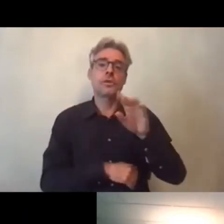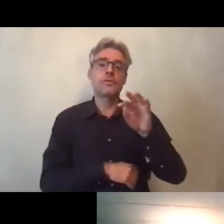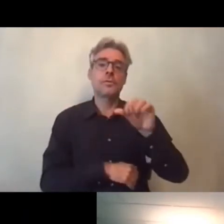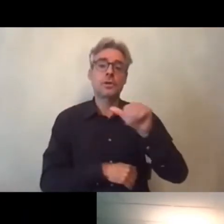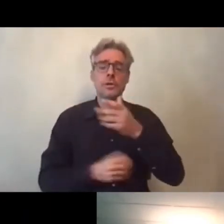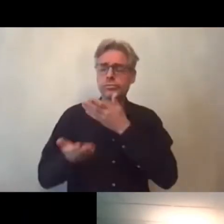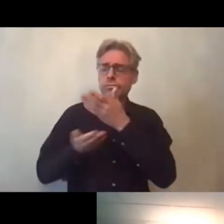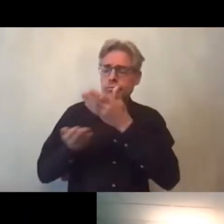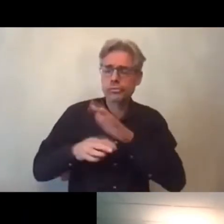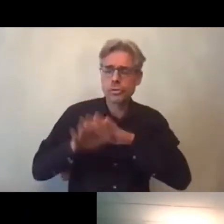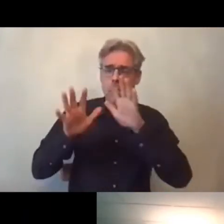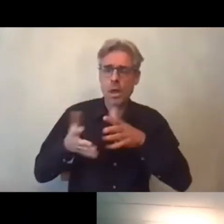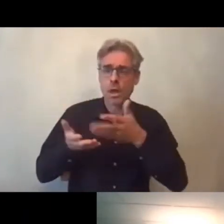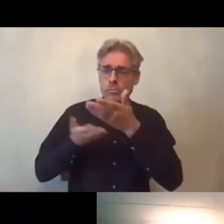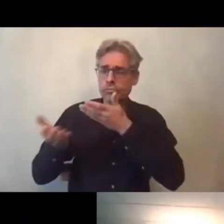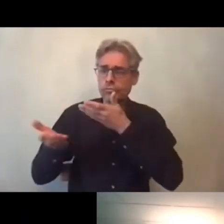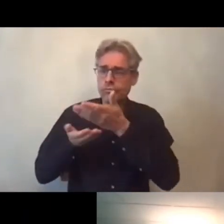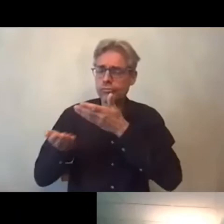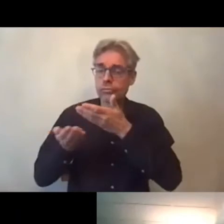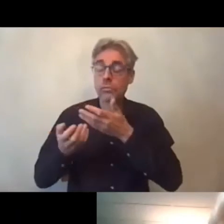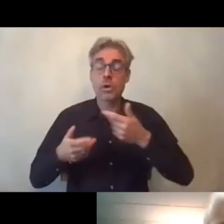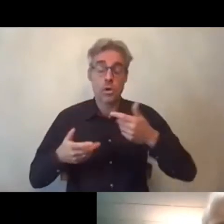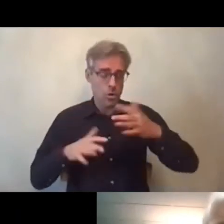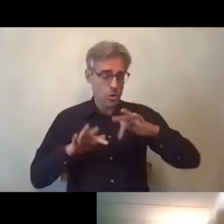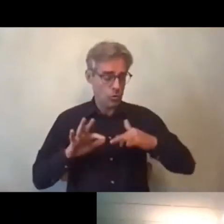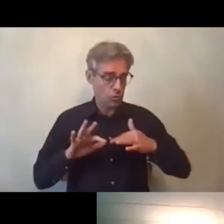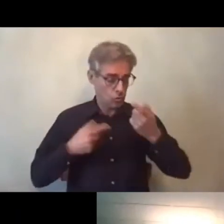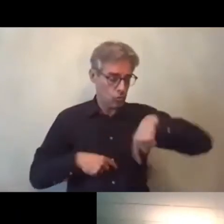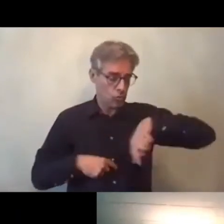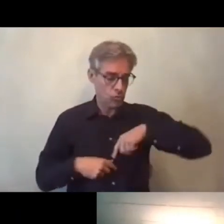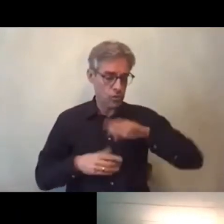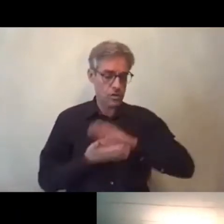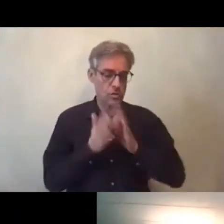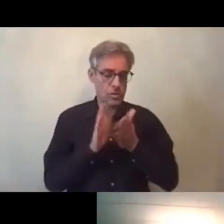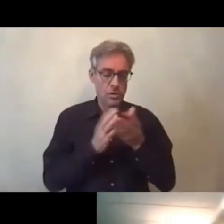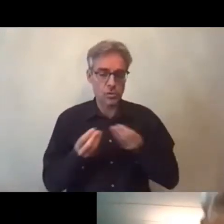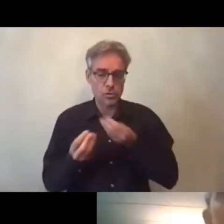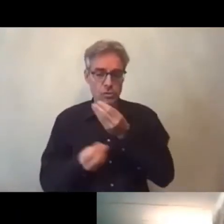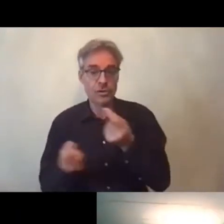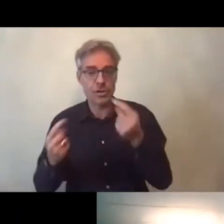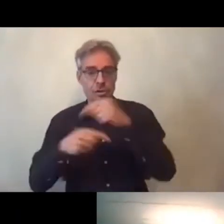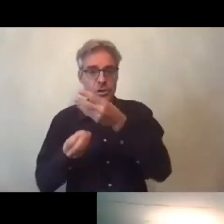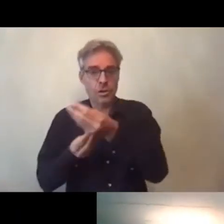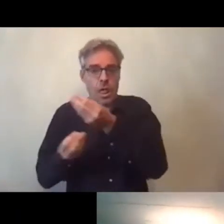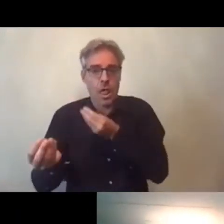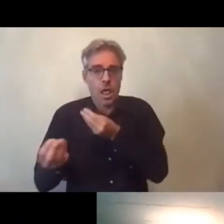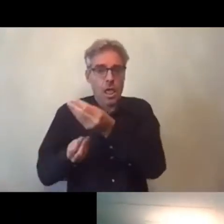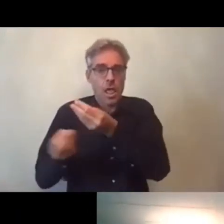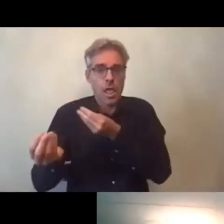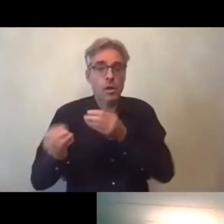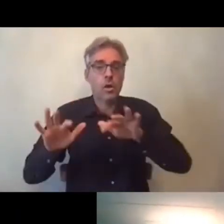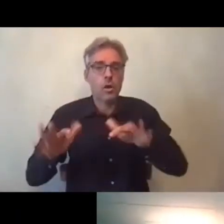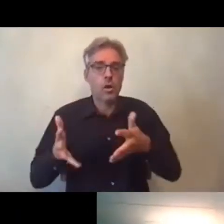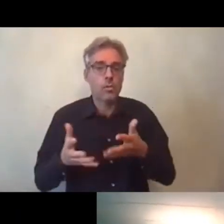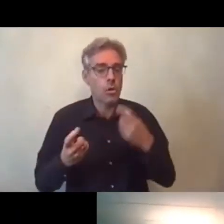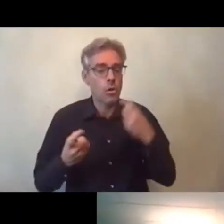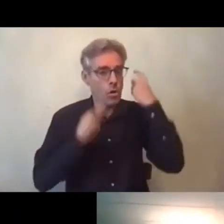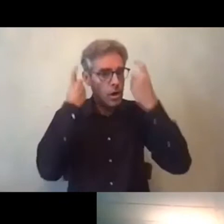sur ce que nous pouvions apporter ce que nous pouvions recevoir aussi en retour et comment nos réflexions mutuelles